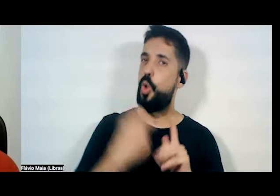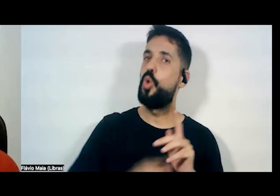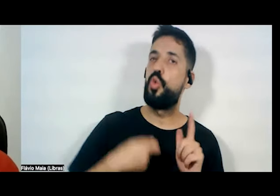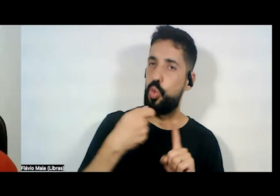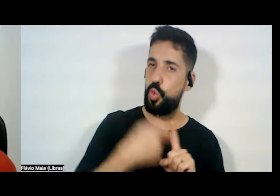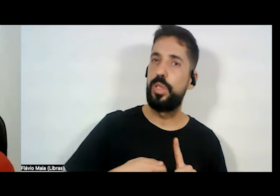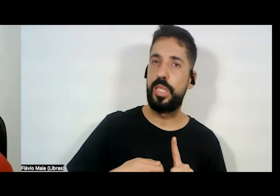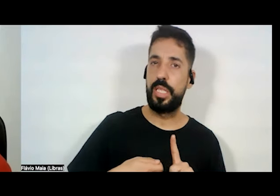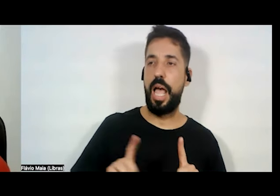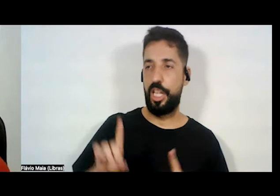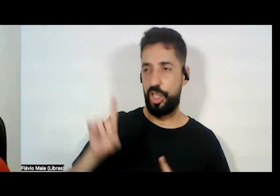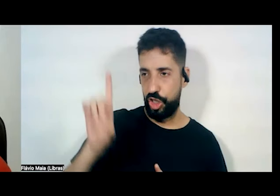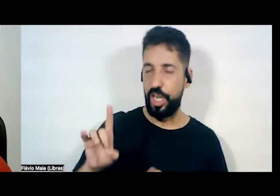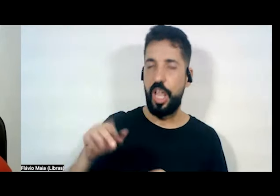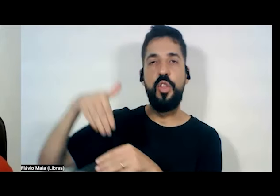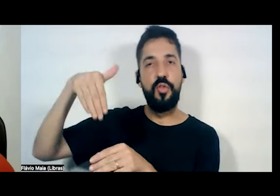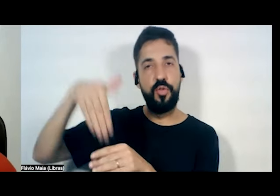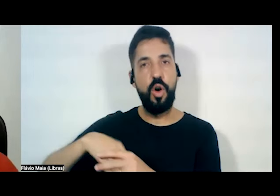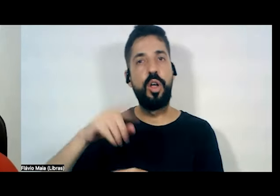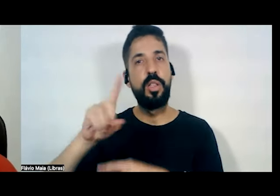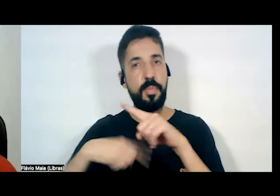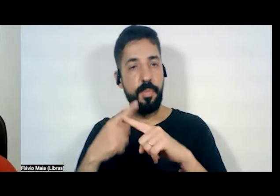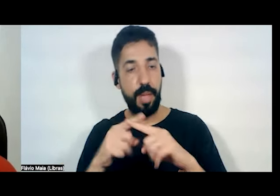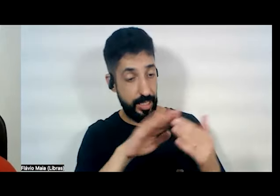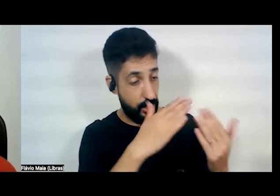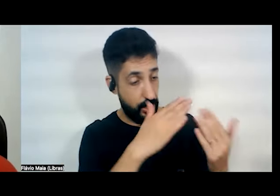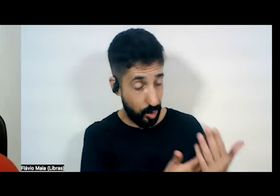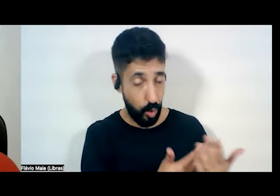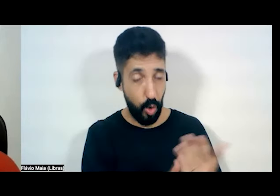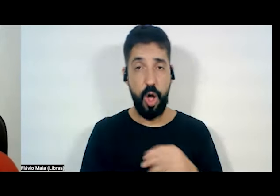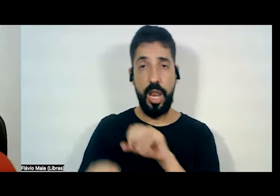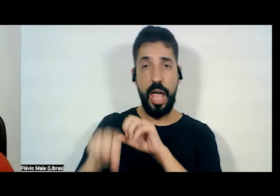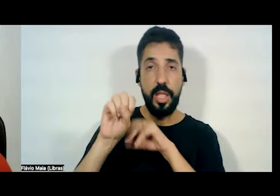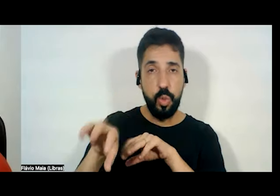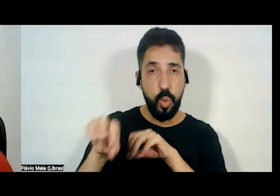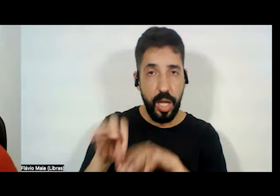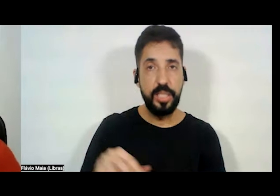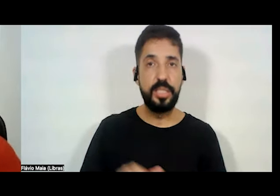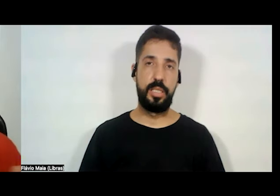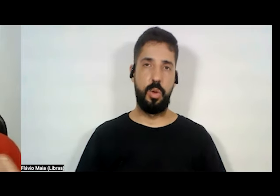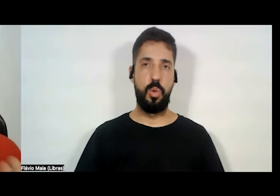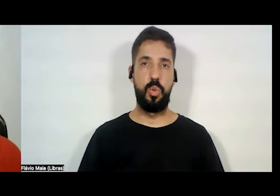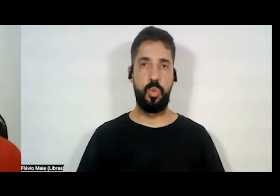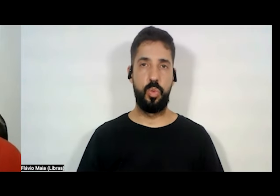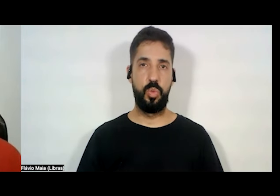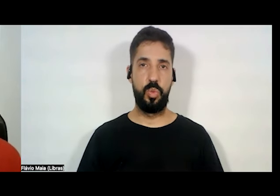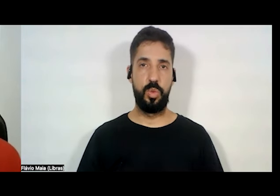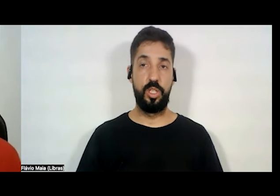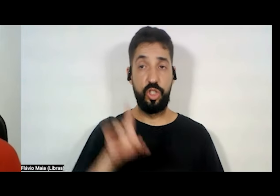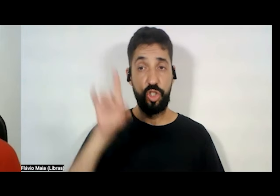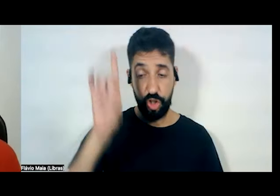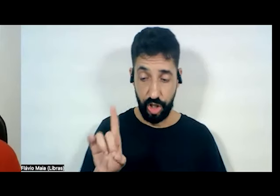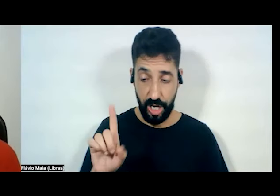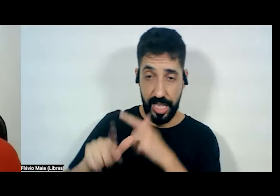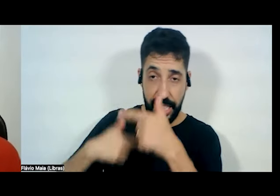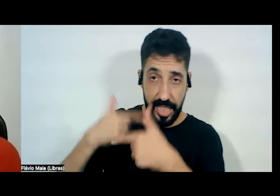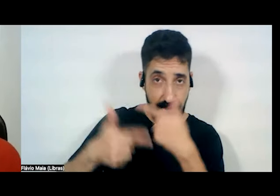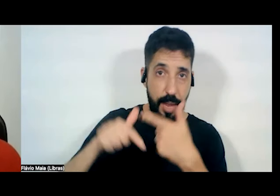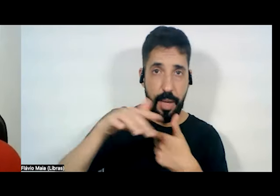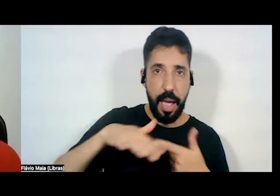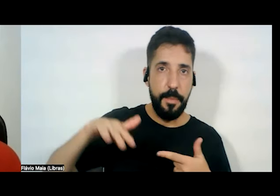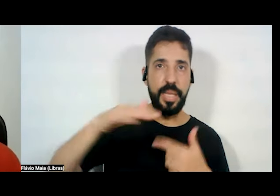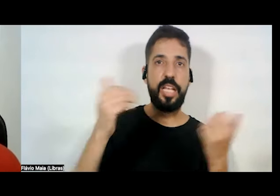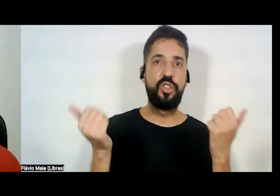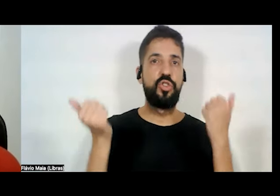só ao voto, mas à escola, à educação, ao direito de trabalhar no ambiente externo. As